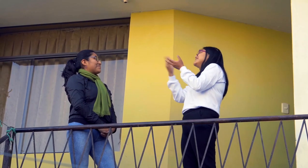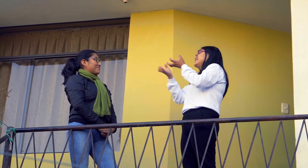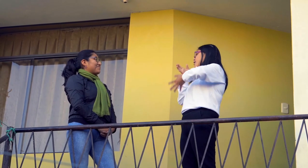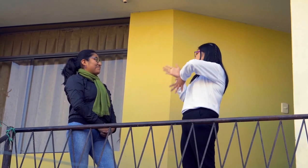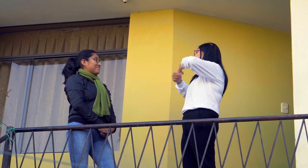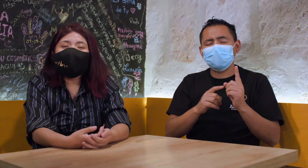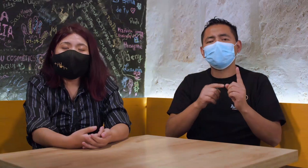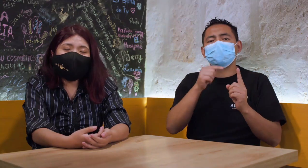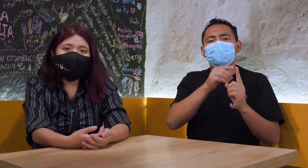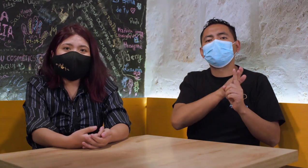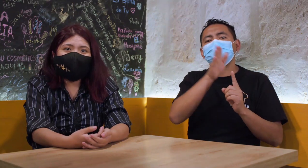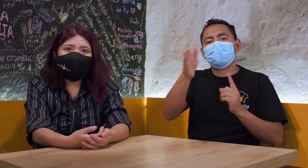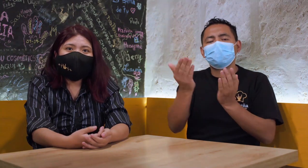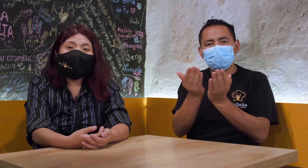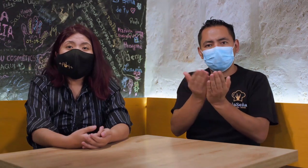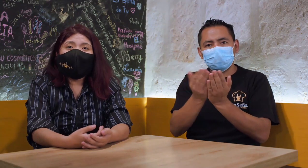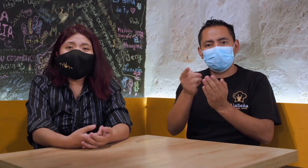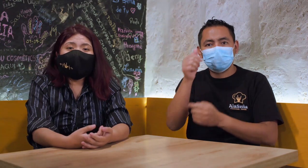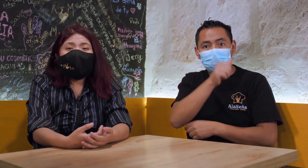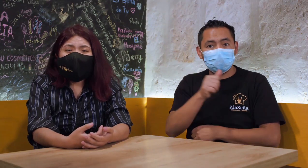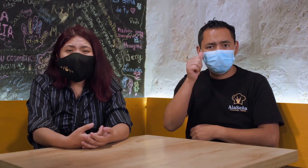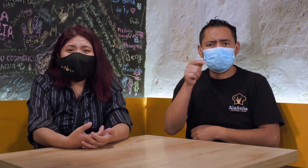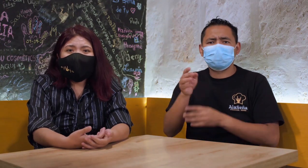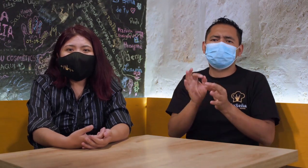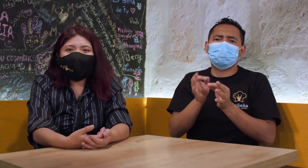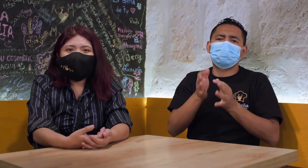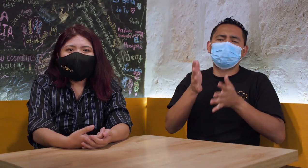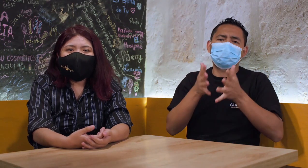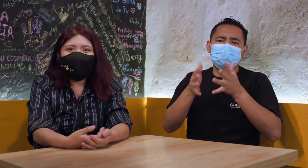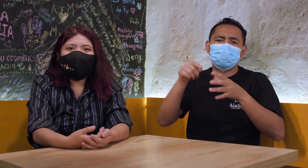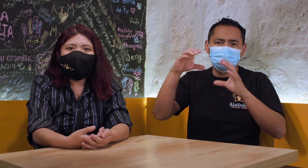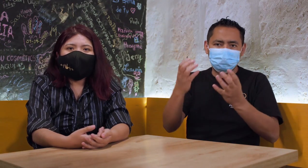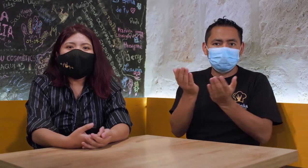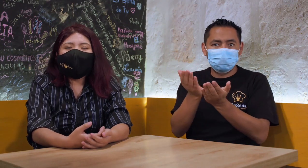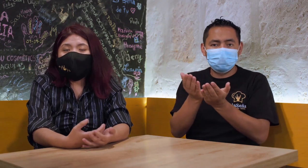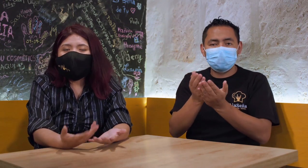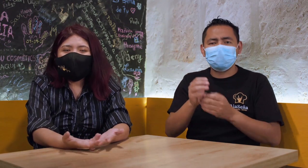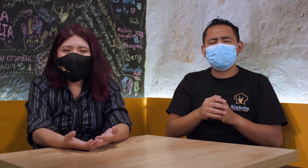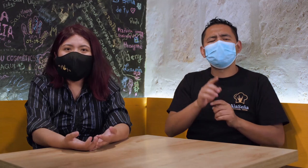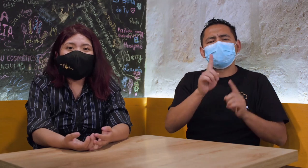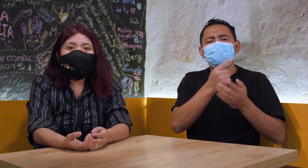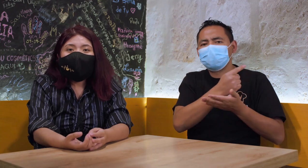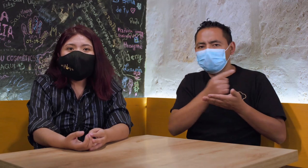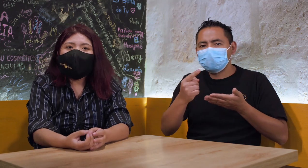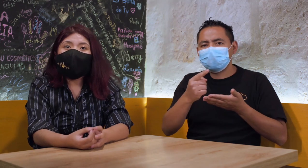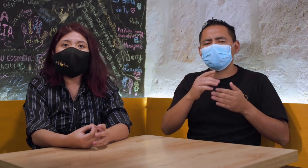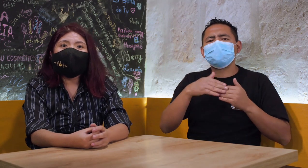Iba al colegio de Arianet a interpretar sus clases algunos días a la semana. Luego nos fuimos sumando